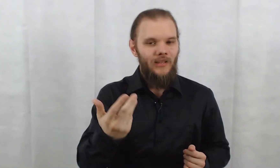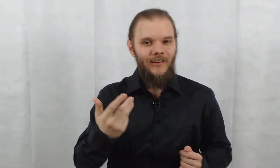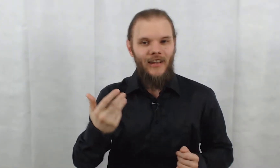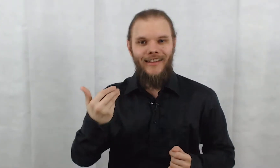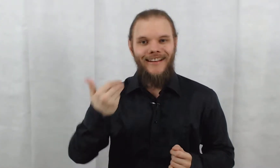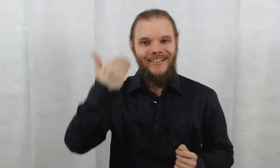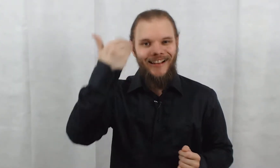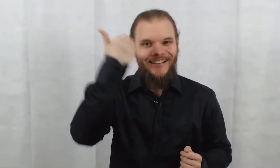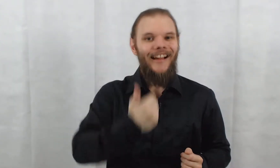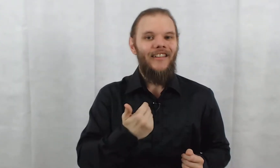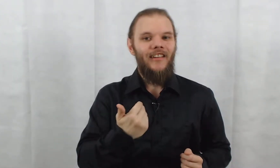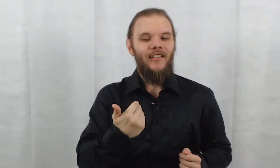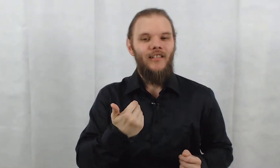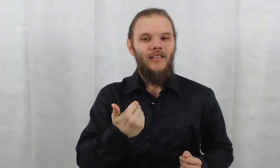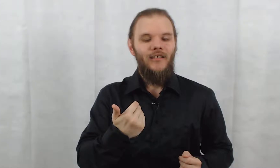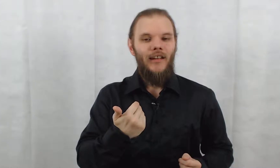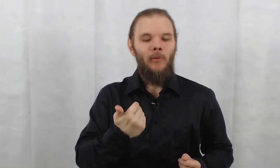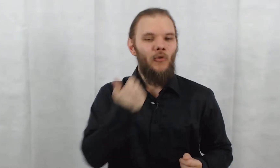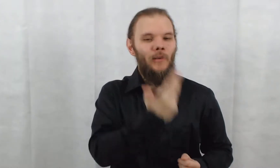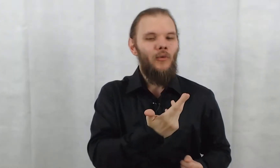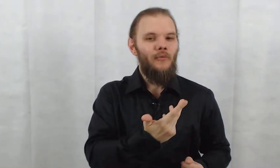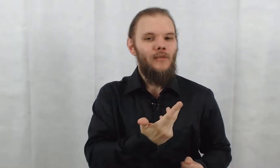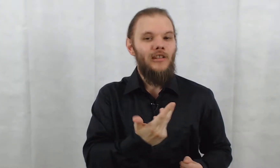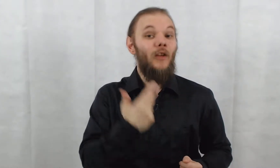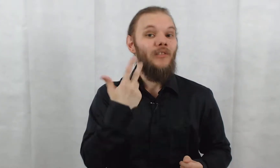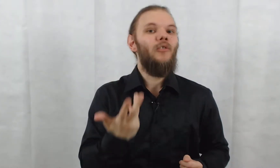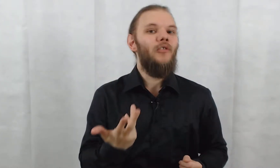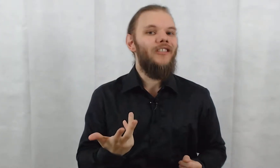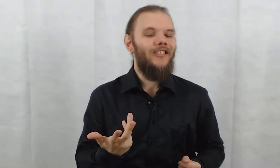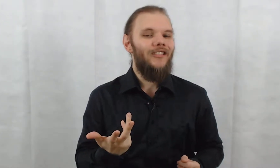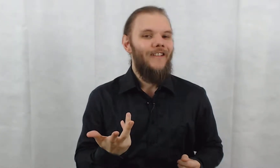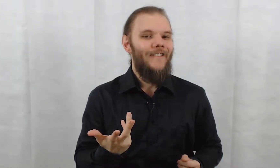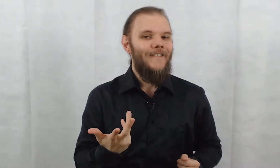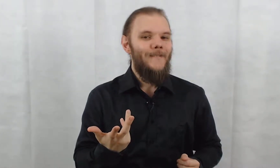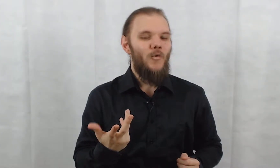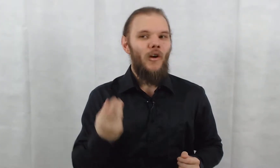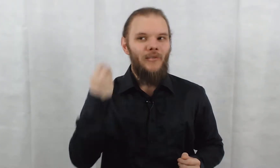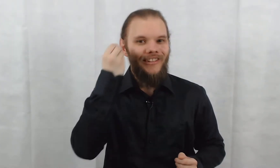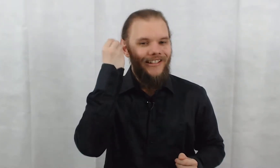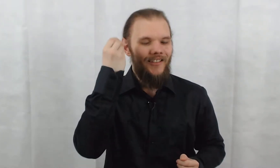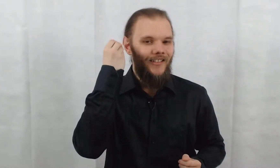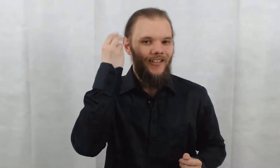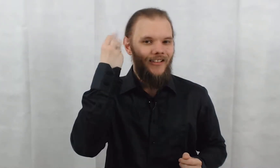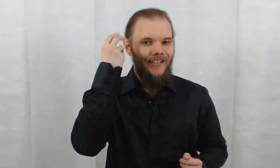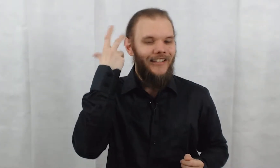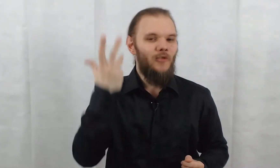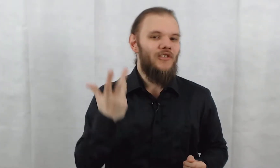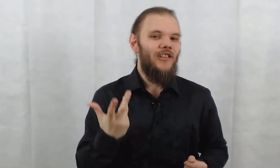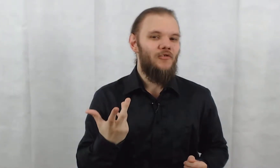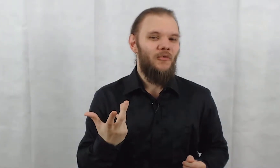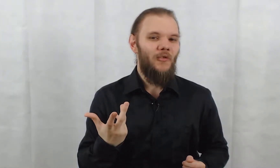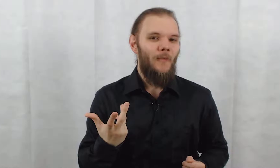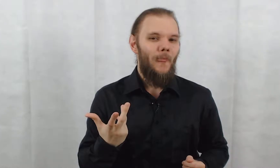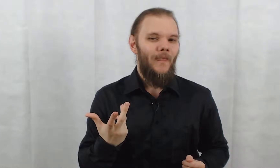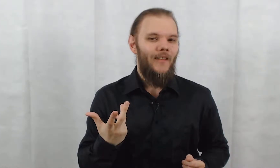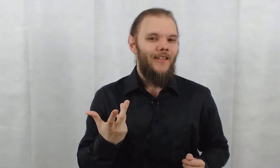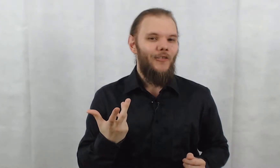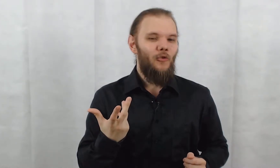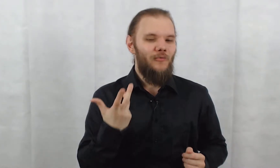Arcade. Et elle s'arrête à Arcade. Elle ne prononce pas le nom de famille. Comme si elle le connaissait. Ou comme si ça déclenchait quelque chose. Donc, je me